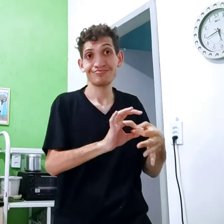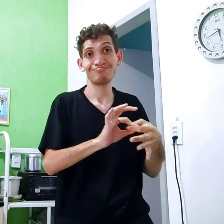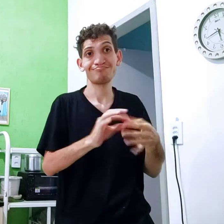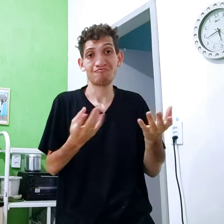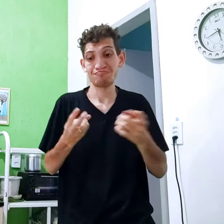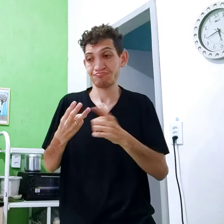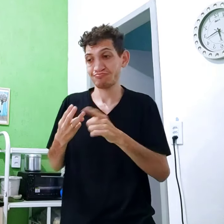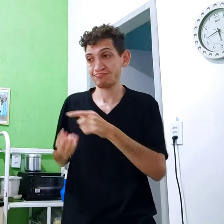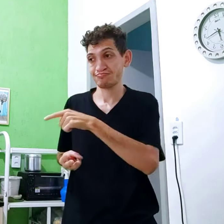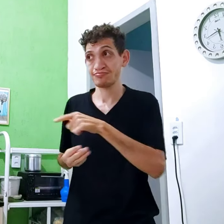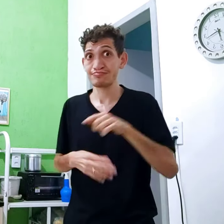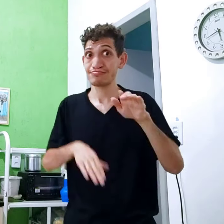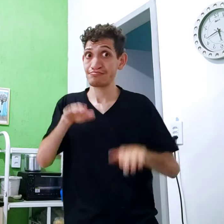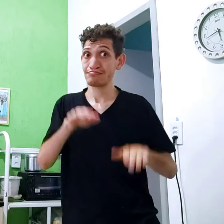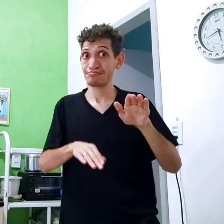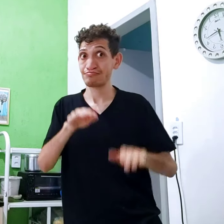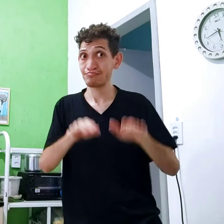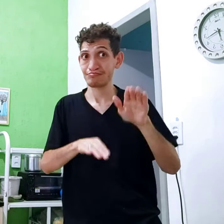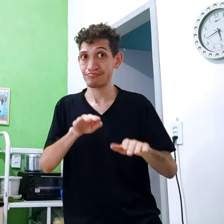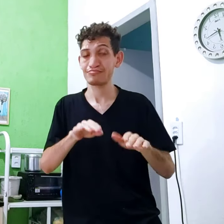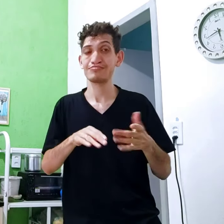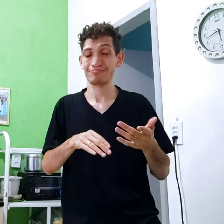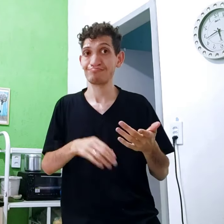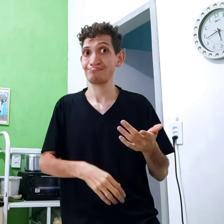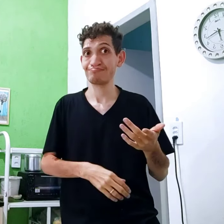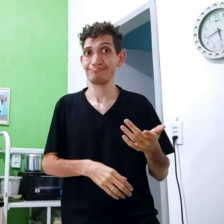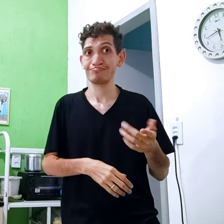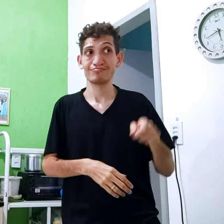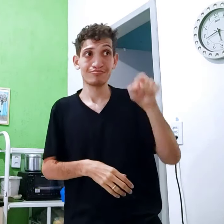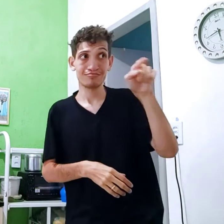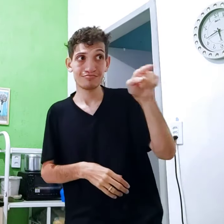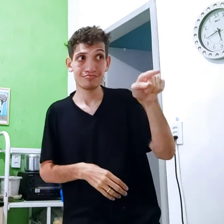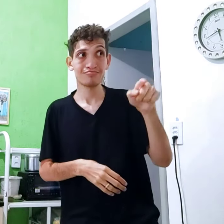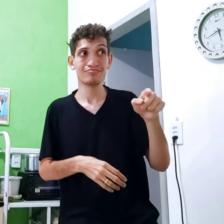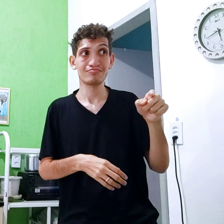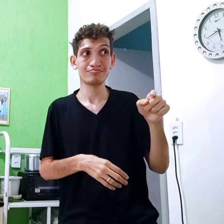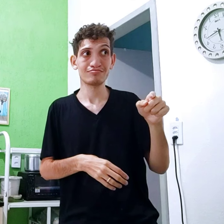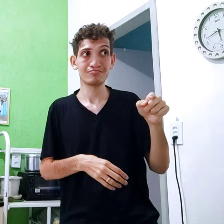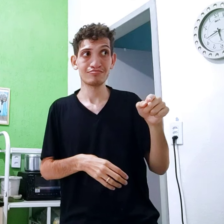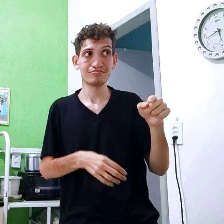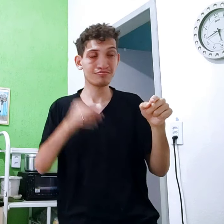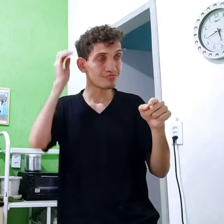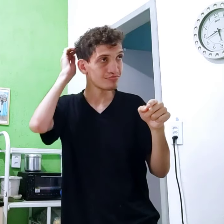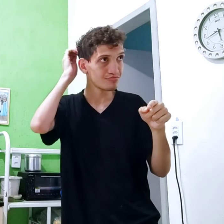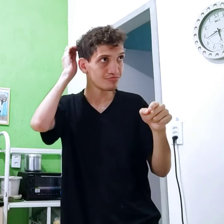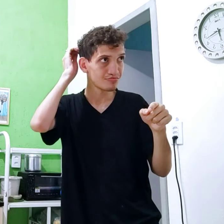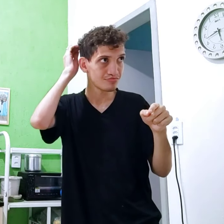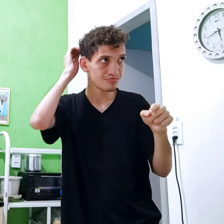Então, Mostra o contexto. Dependia se depender. Então, lá, com...